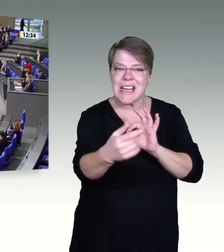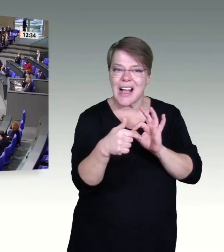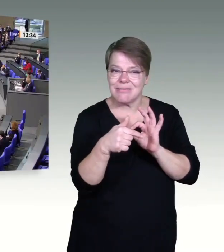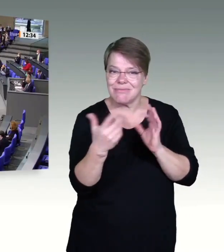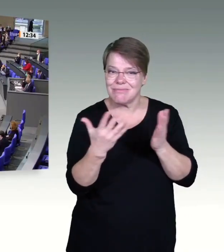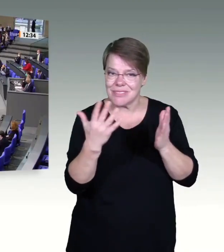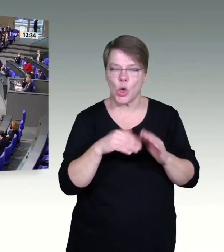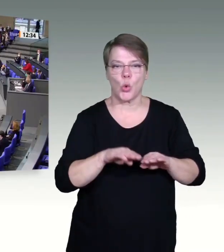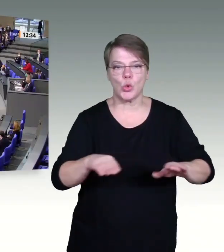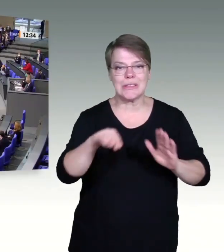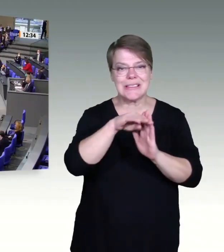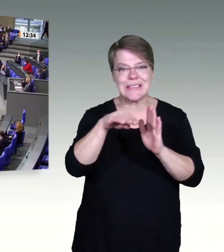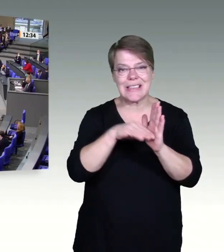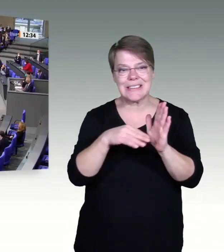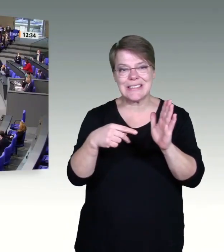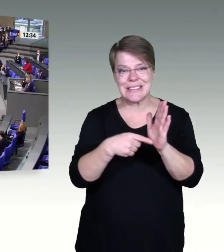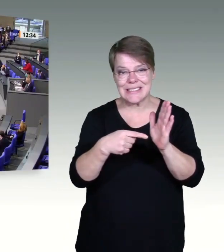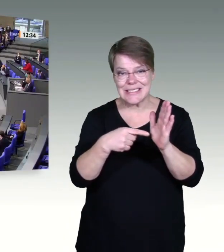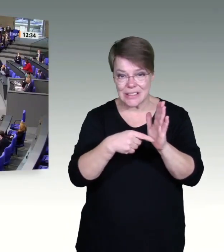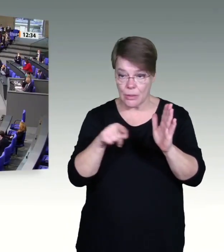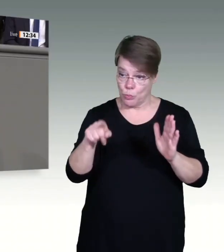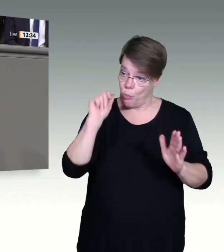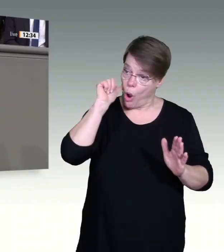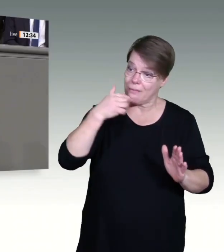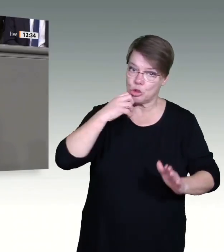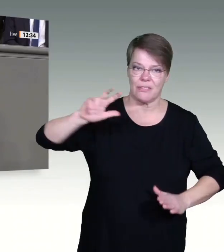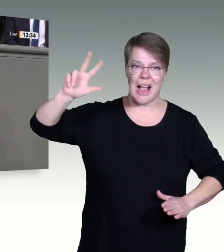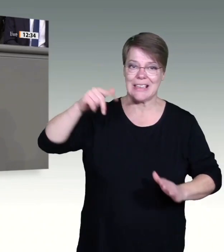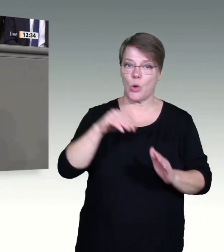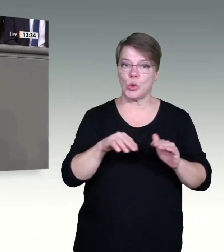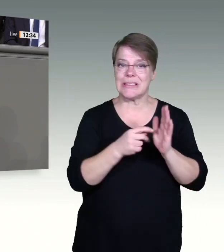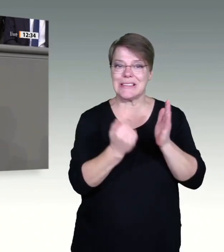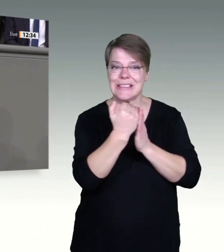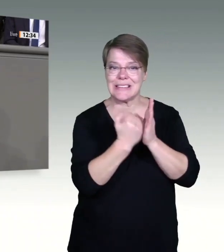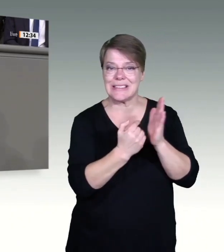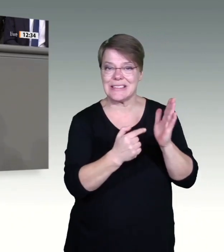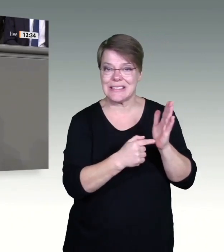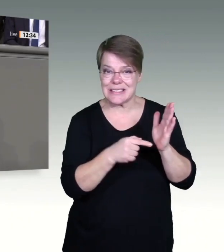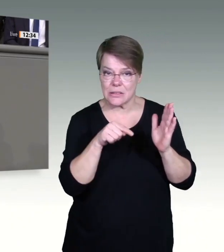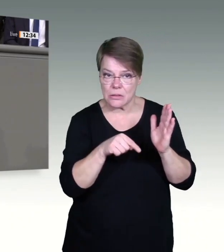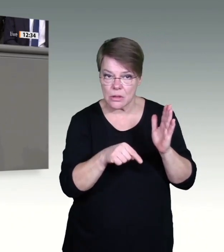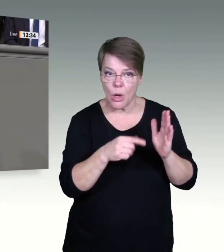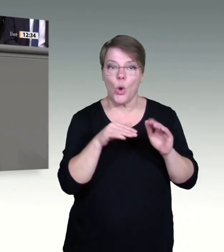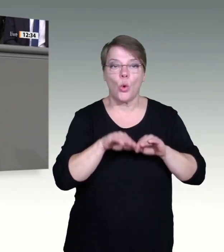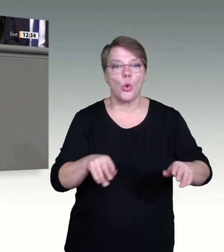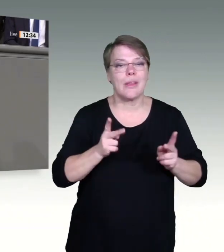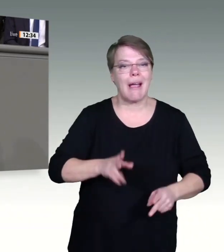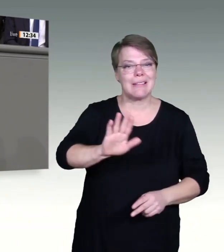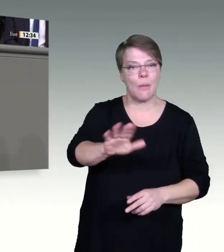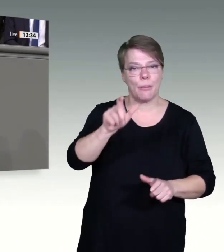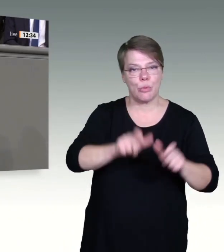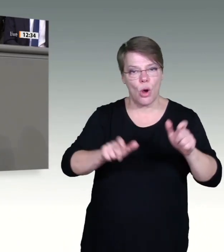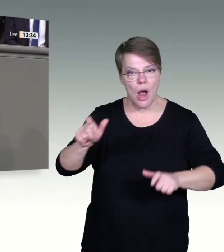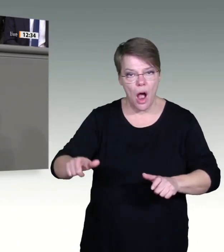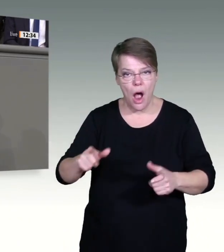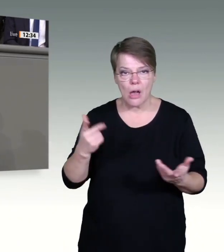Diese abermalige Verschärfung des Infektionsschutzgesetzes ist vor allem eins ein epochaler Wortbruch und Wahlbetrug. Sie haben